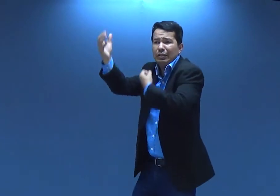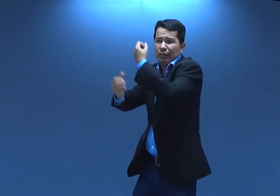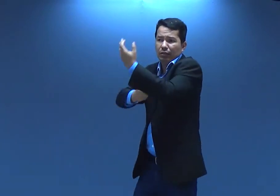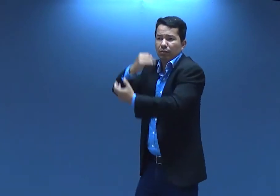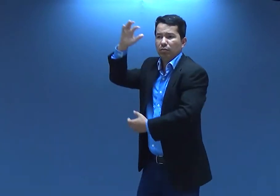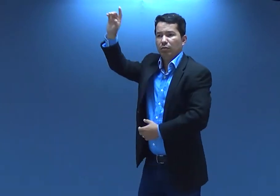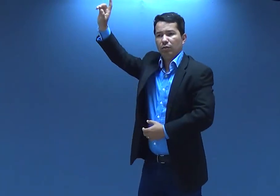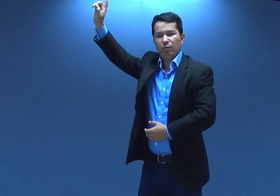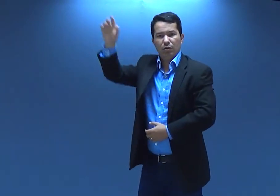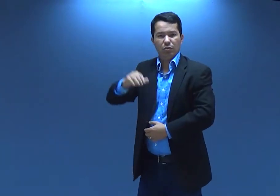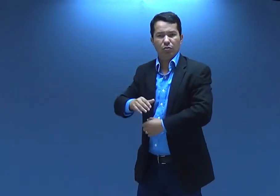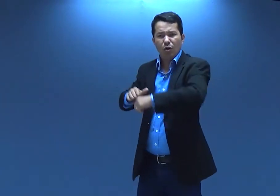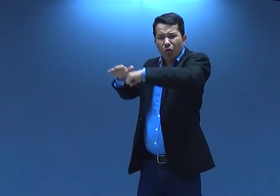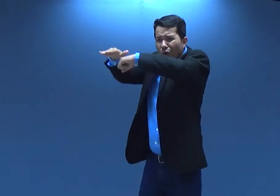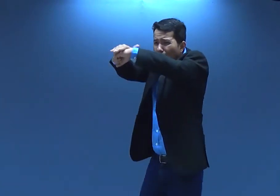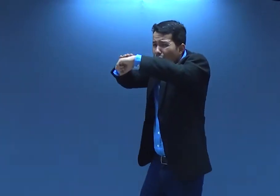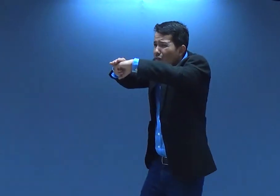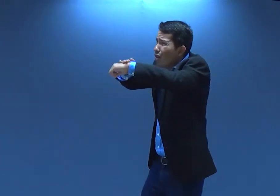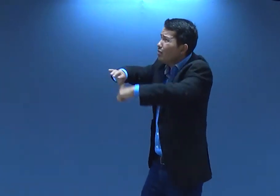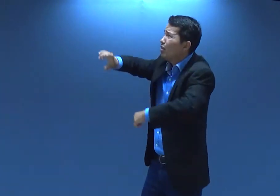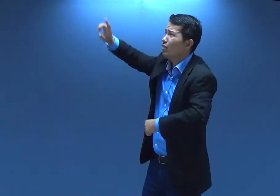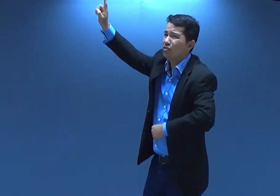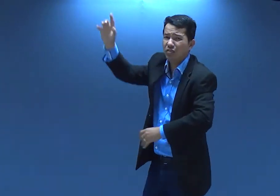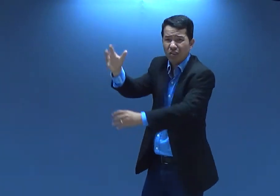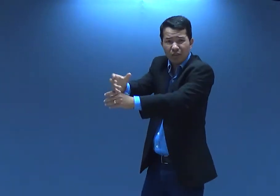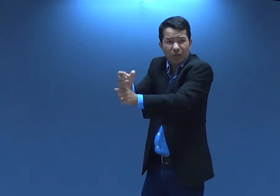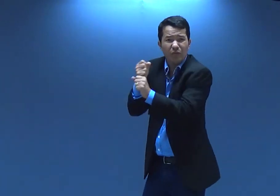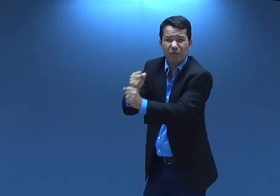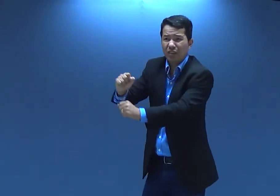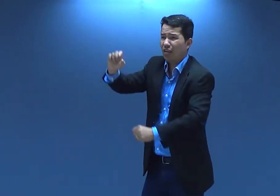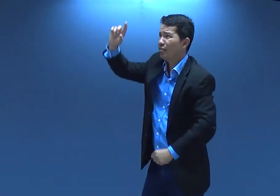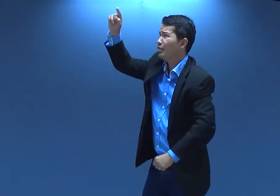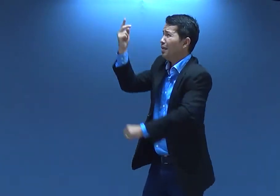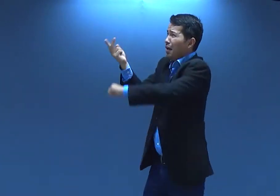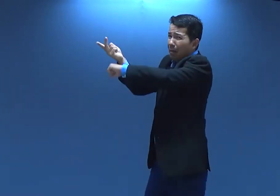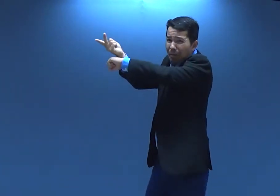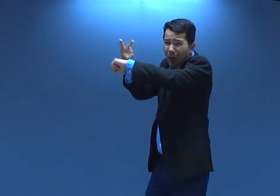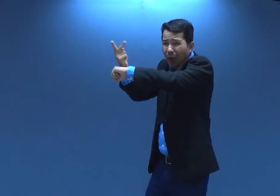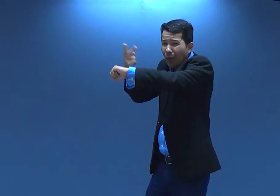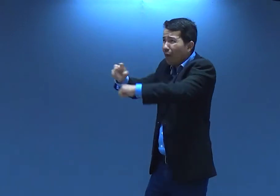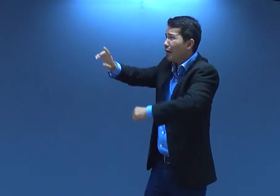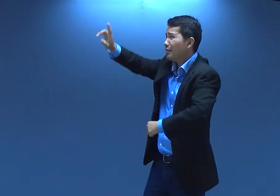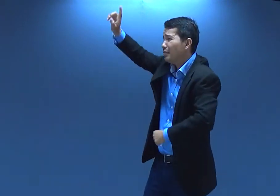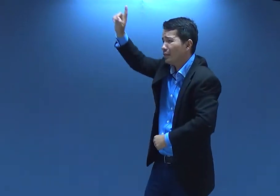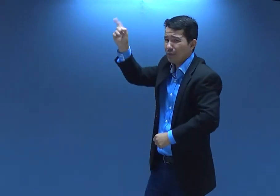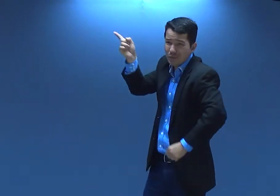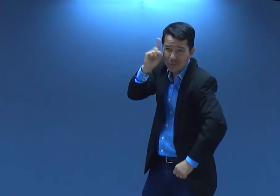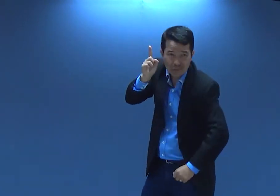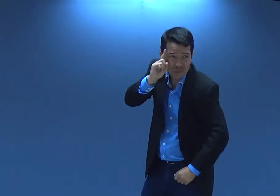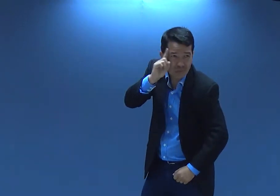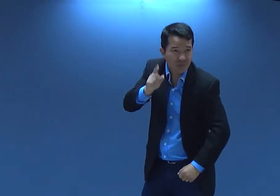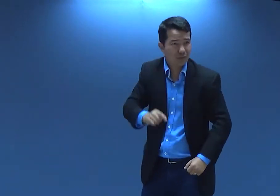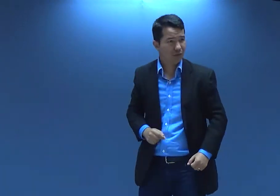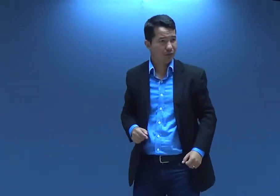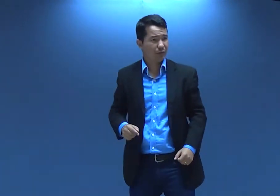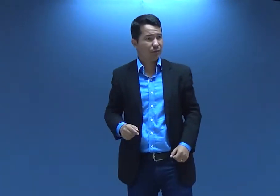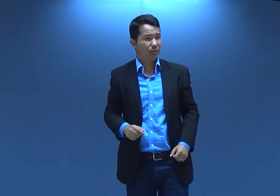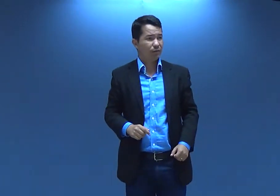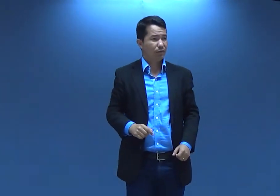desabafar com Ele. A conversar com Ele. A confiar nEle. A buscar nEle todos os